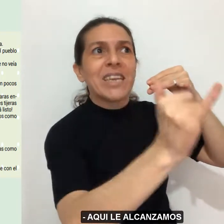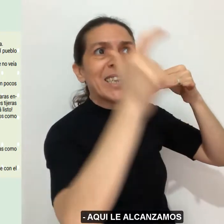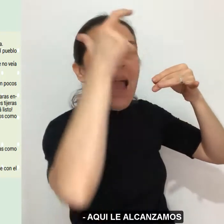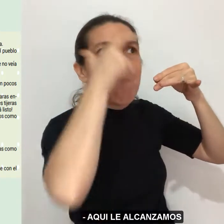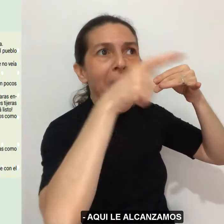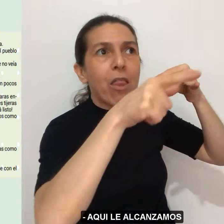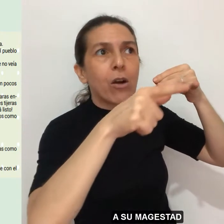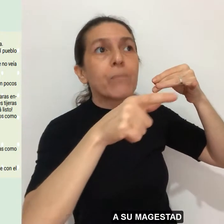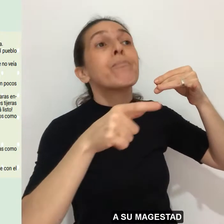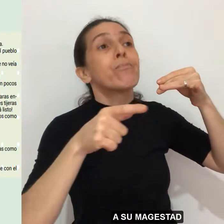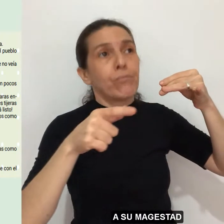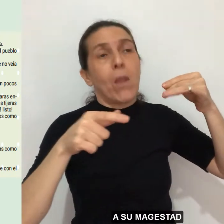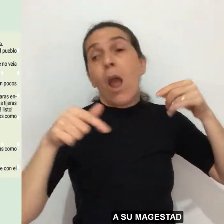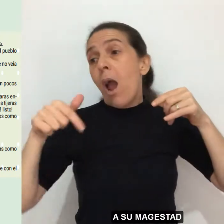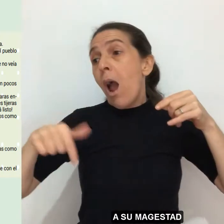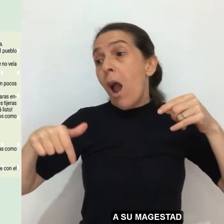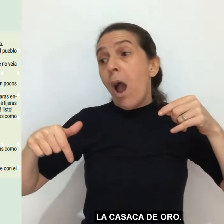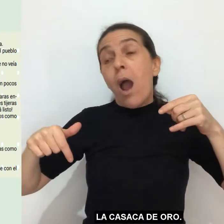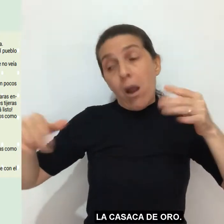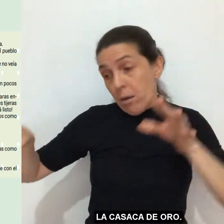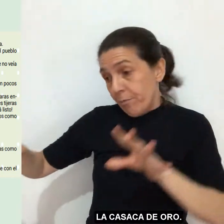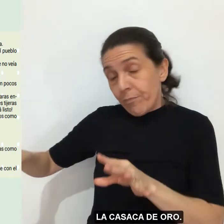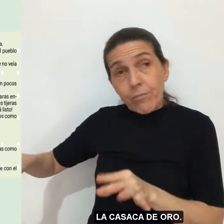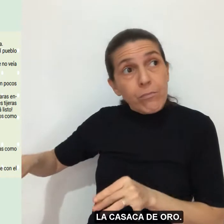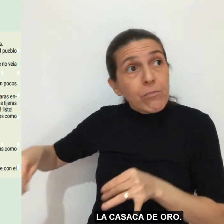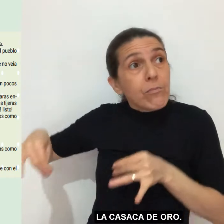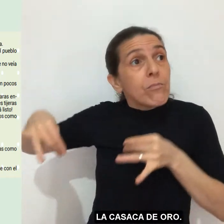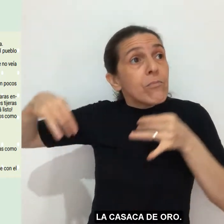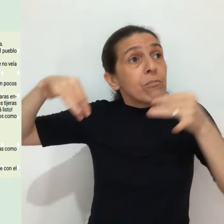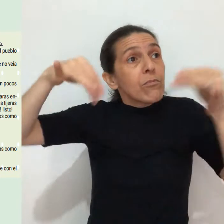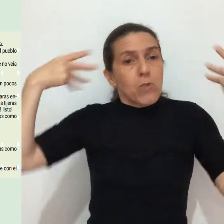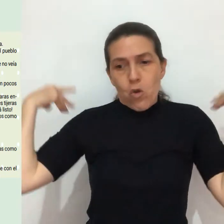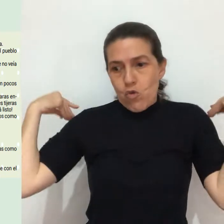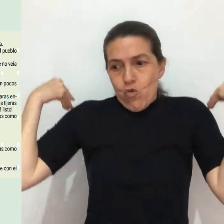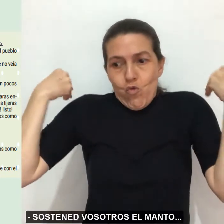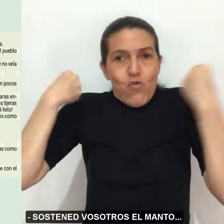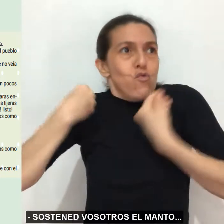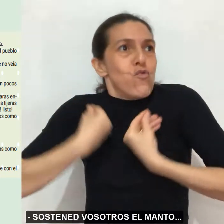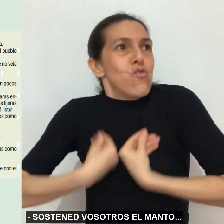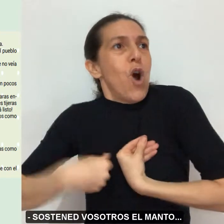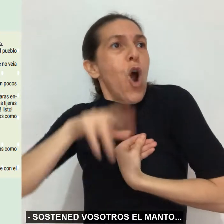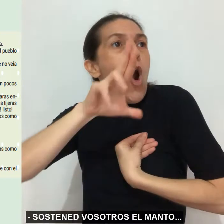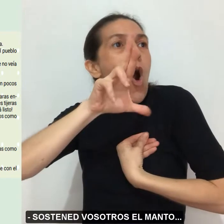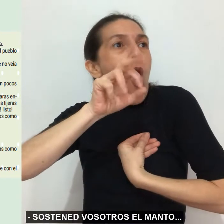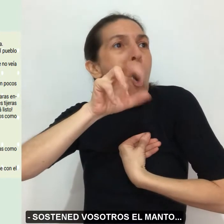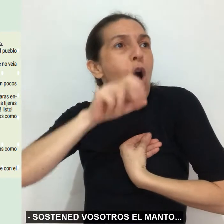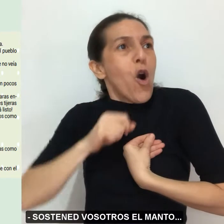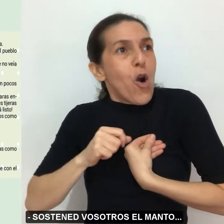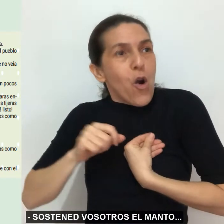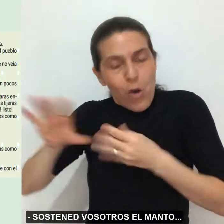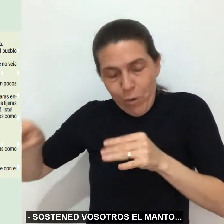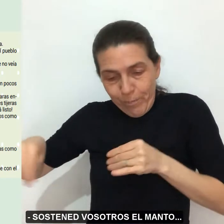alcanzamos a su majestad la casaca de oro. —¡Sostened vosotros el manto!